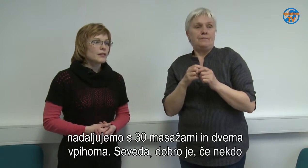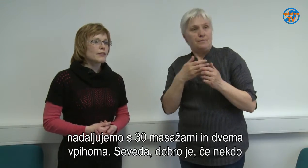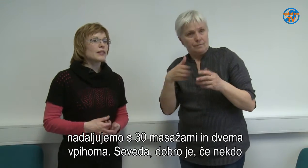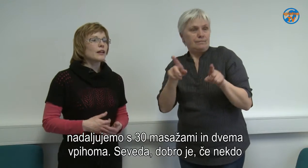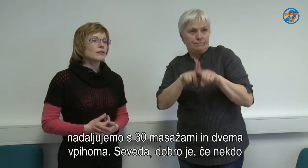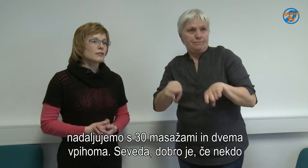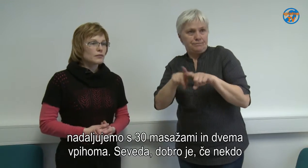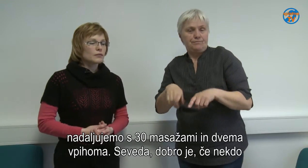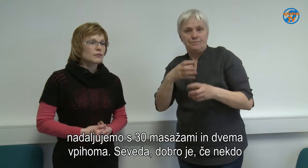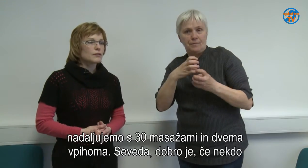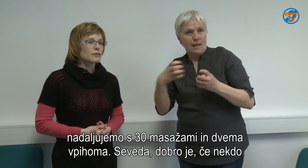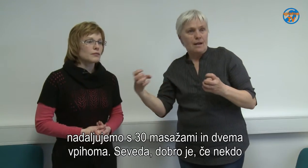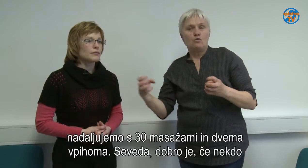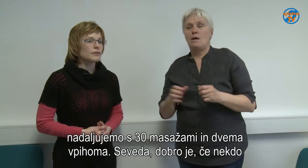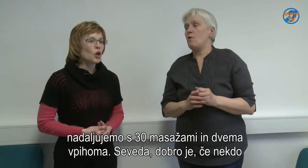Seveda